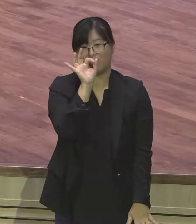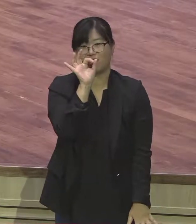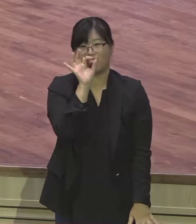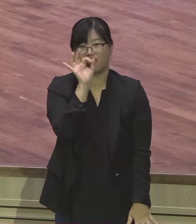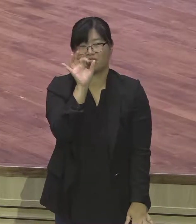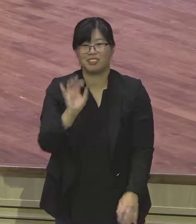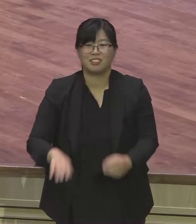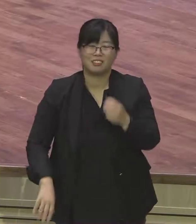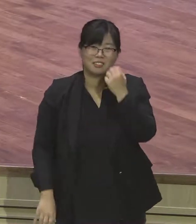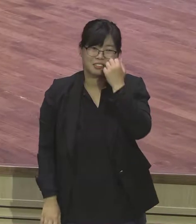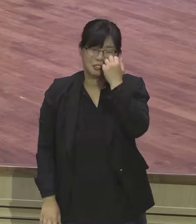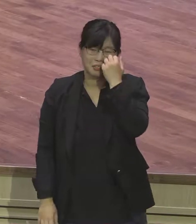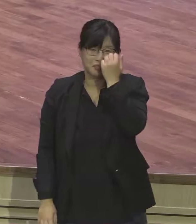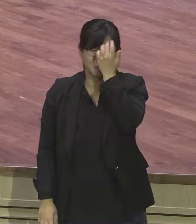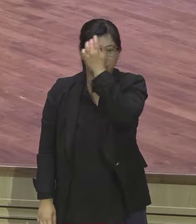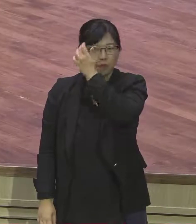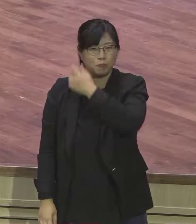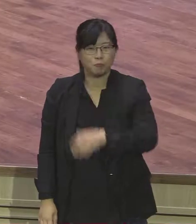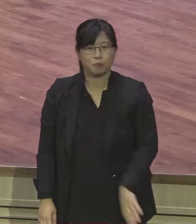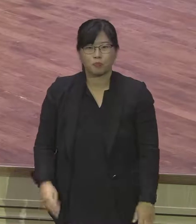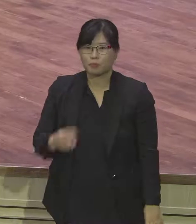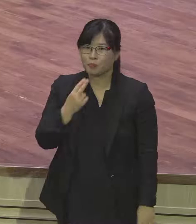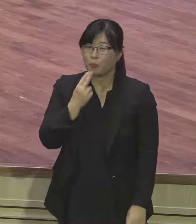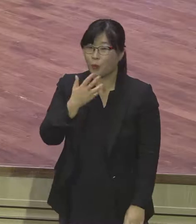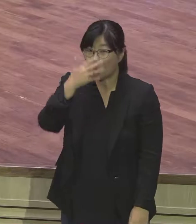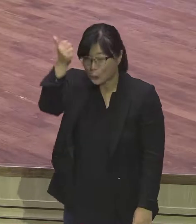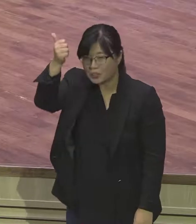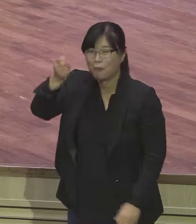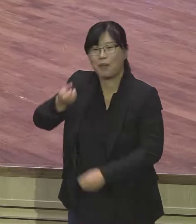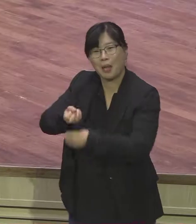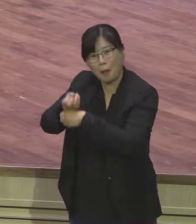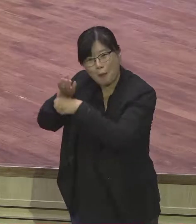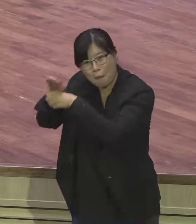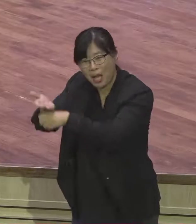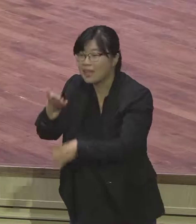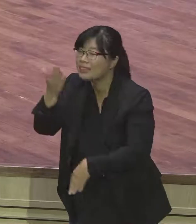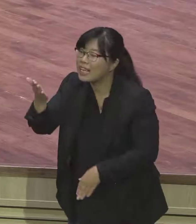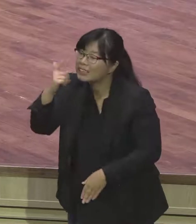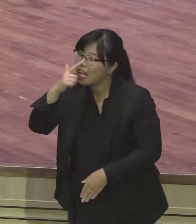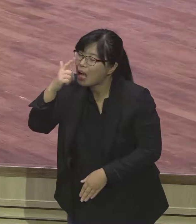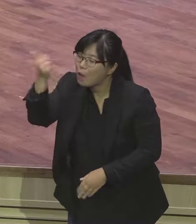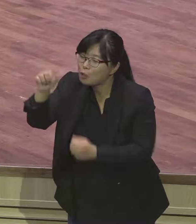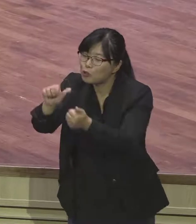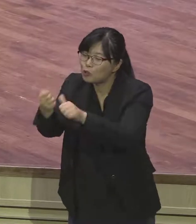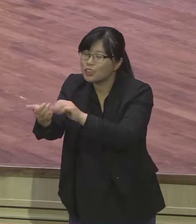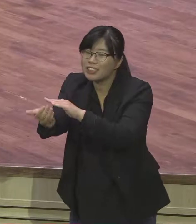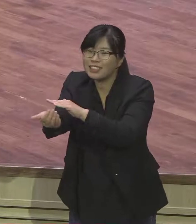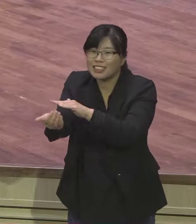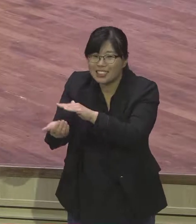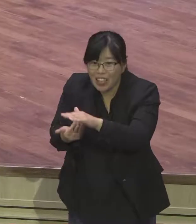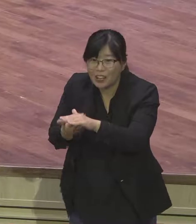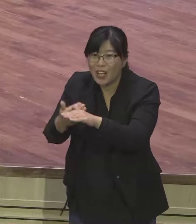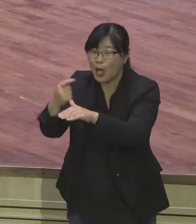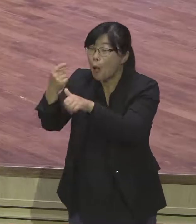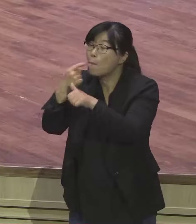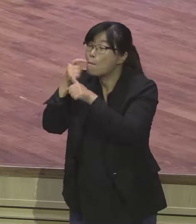요셉에게 말을 전하여 이르되 당신의 아버지가 돌아가시기 전에 명령하여 이르기를 너희는